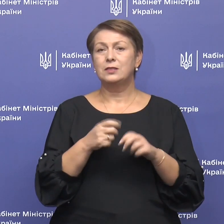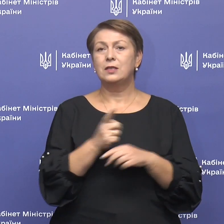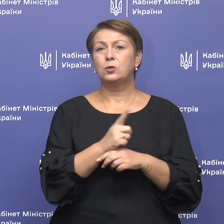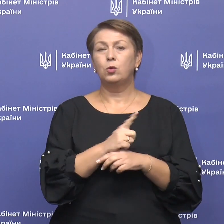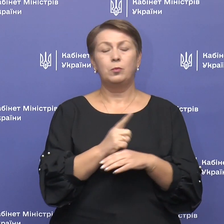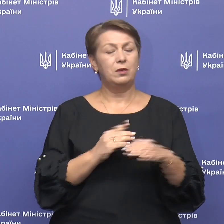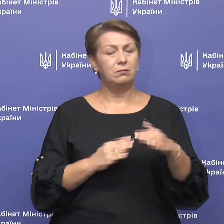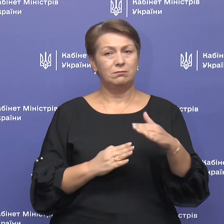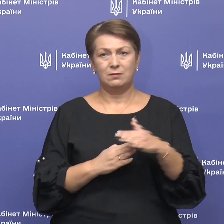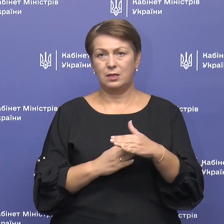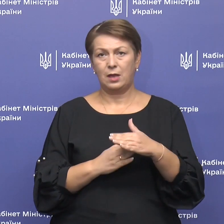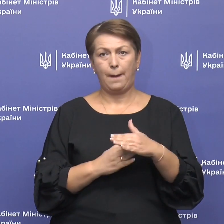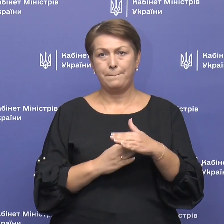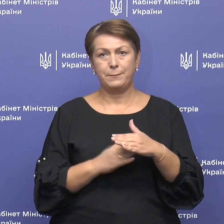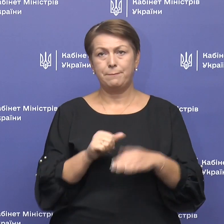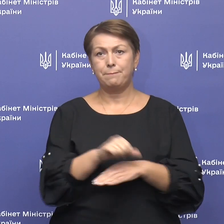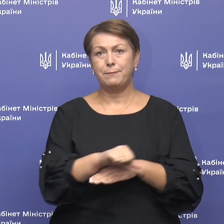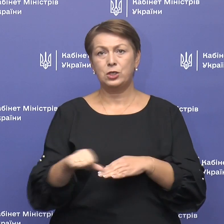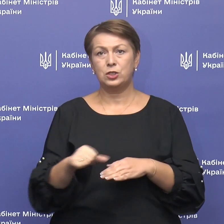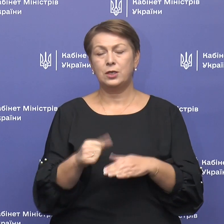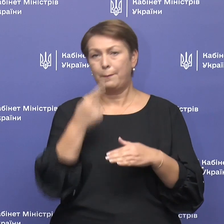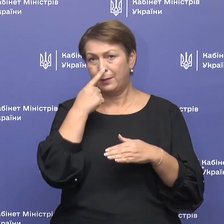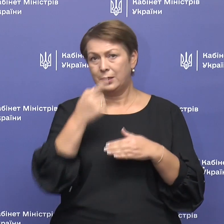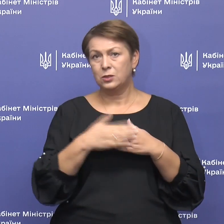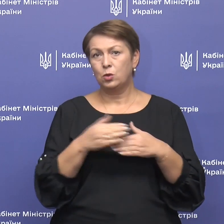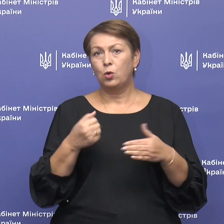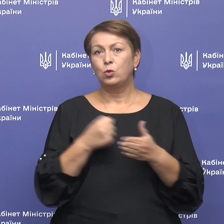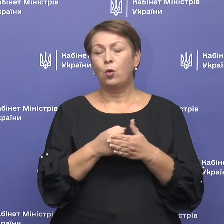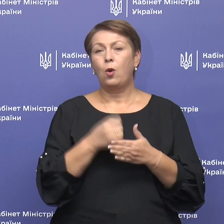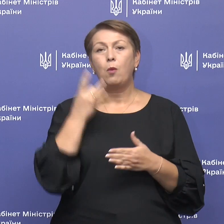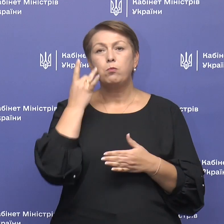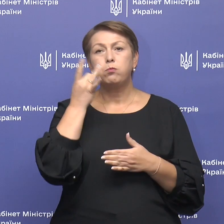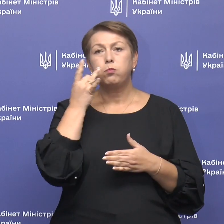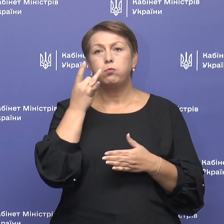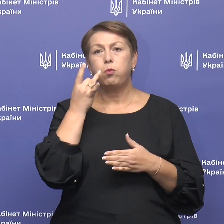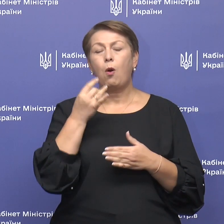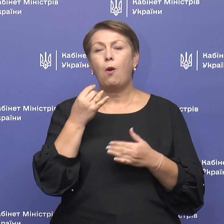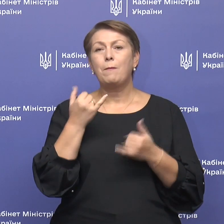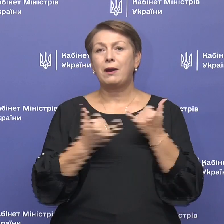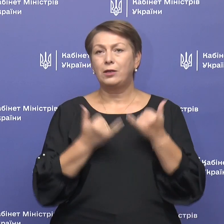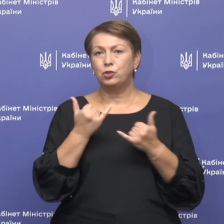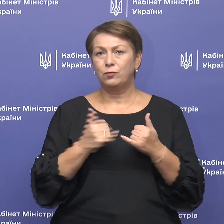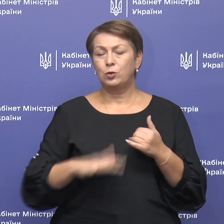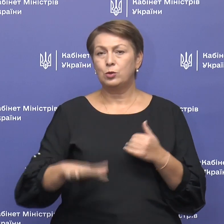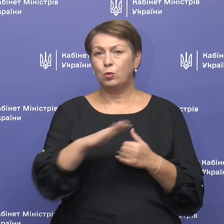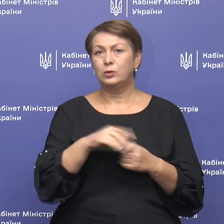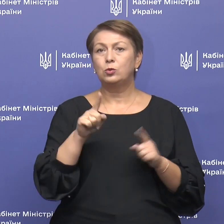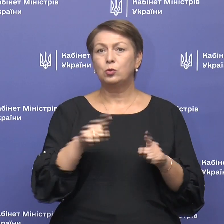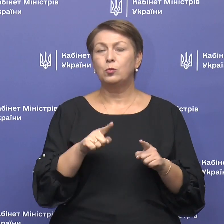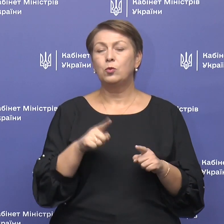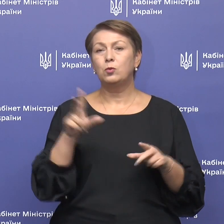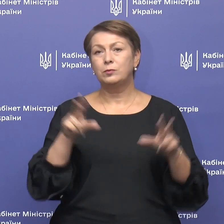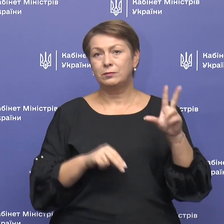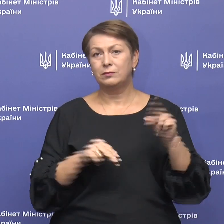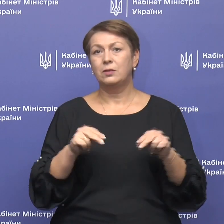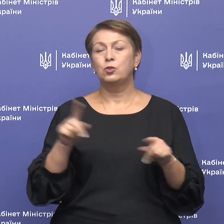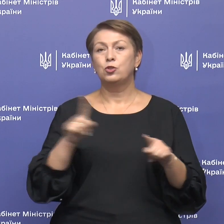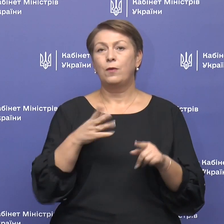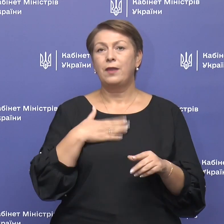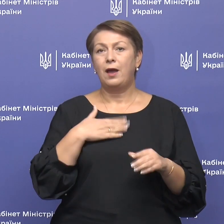межі близької до помаранчевої зони, тому ми маємо надію, що наші обмежувальні протиепідемічні